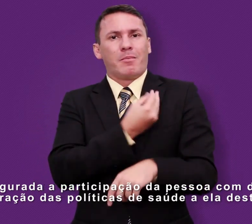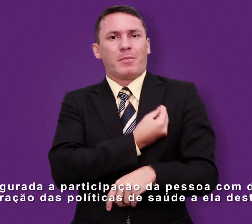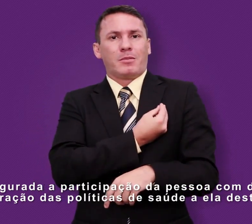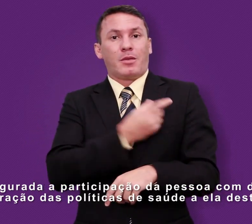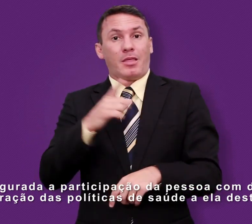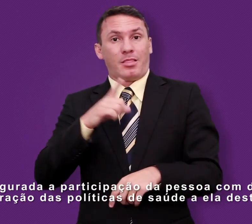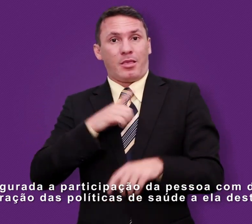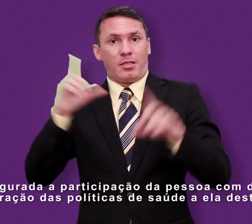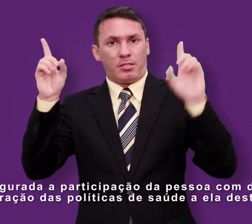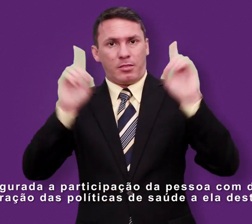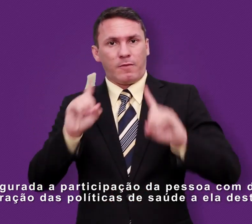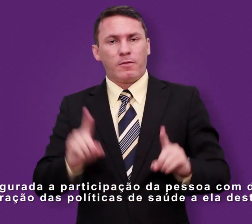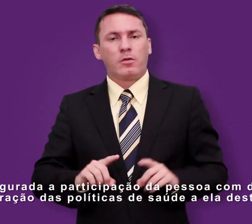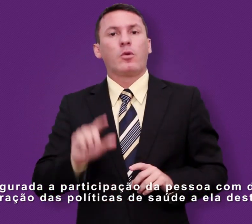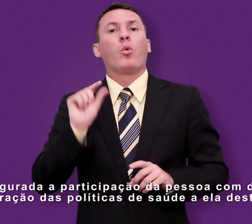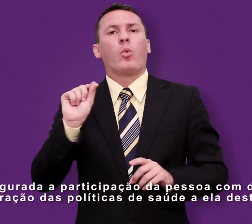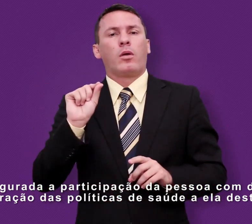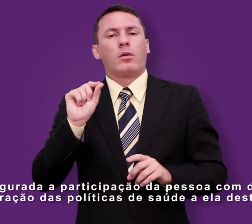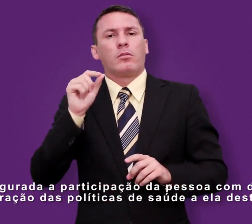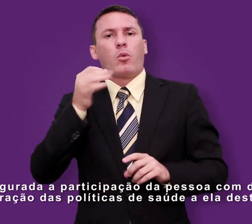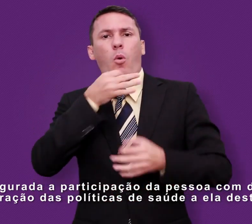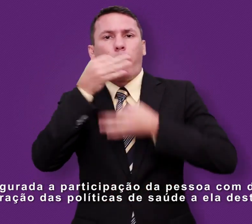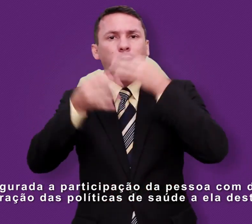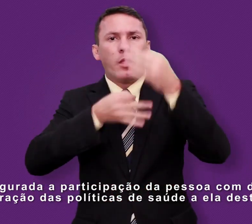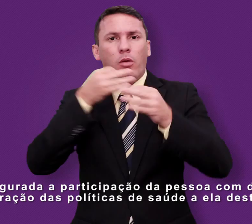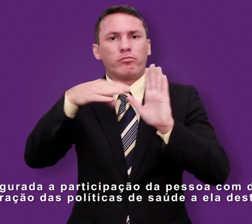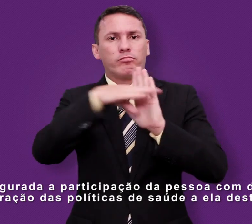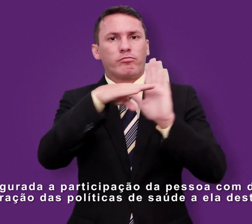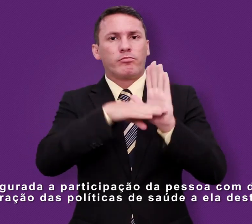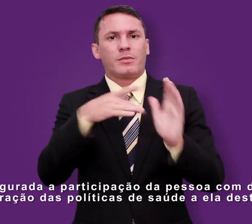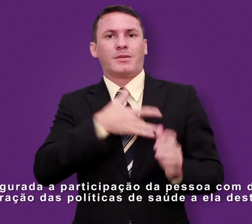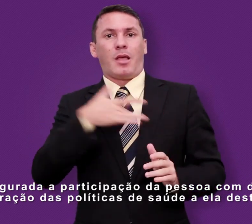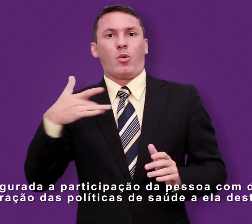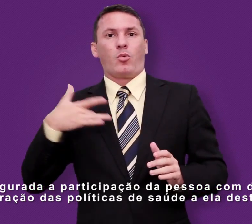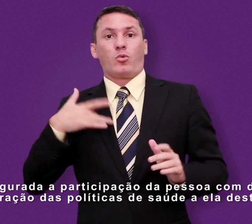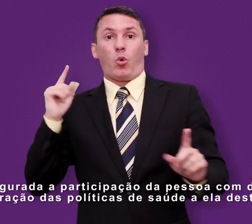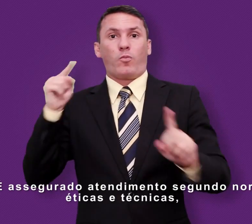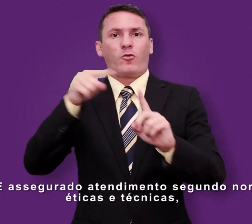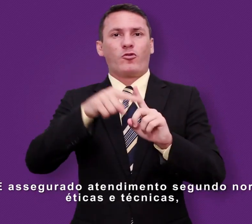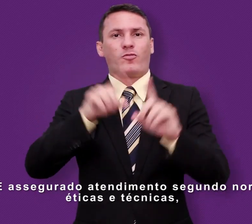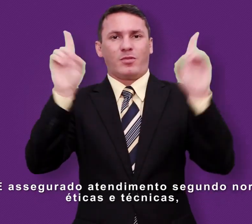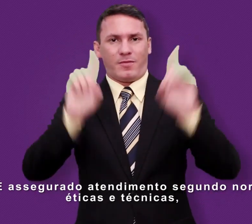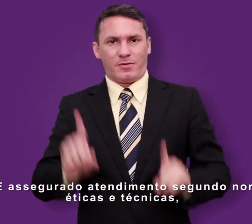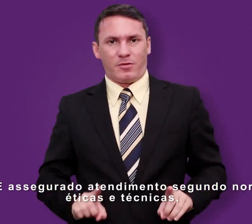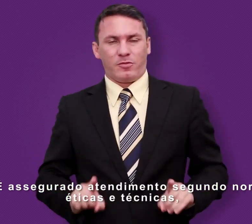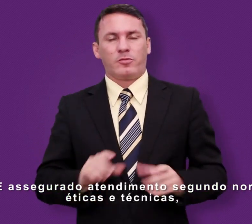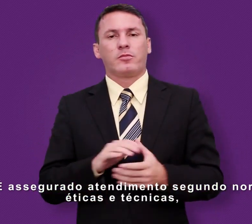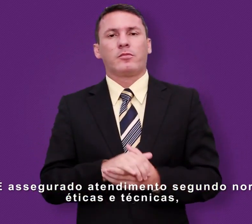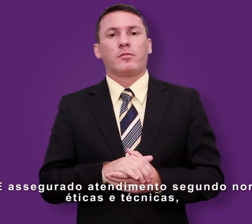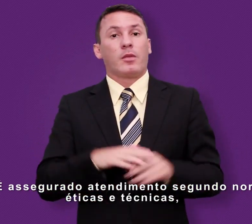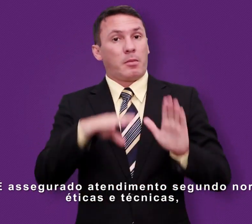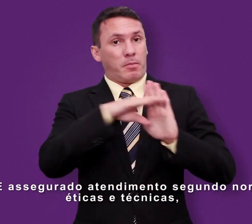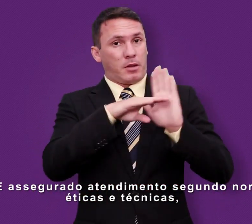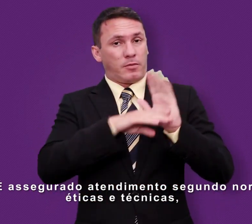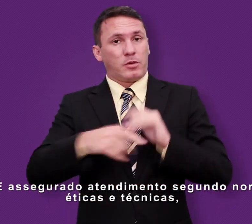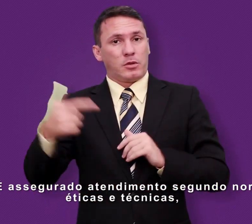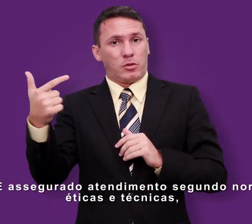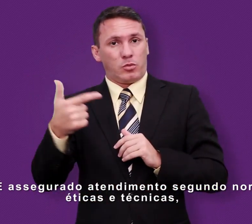deficiência na elaboração das políticas de saúde a ela destinadas. Parágrafo 2º. É assegurado